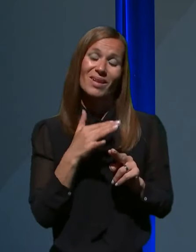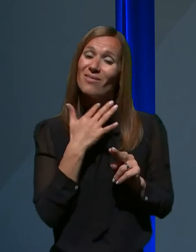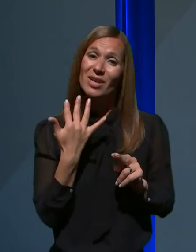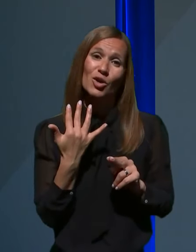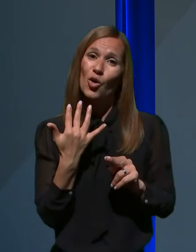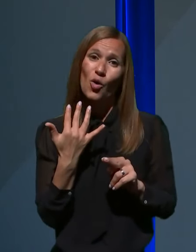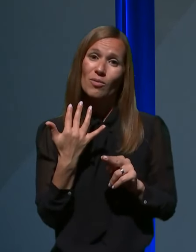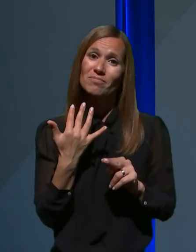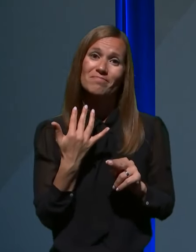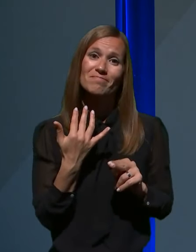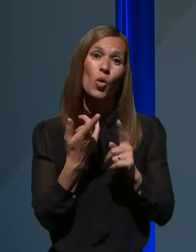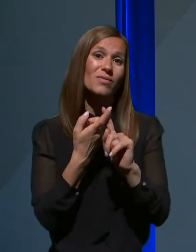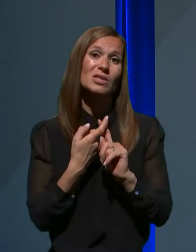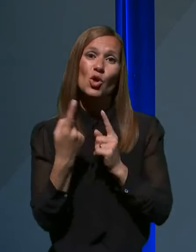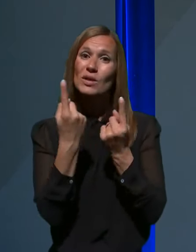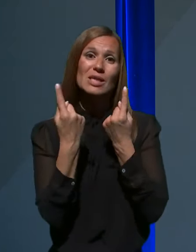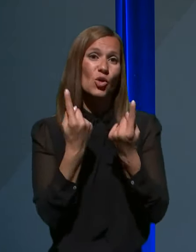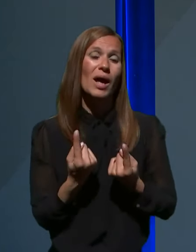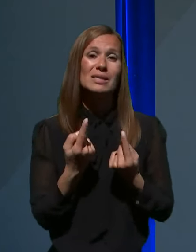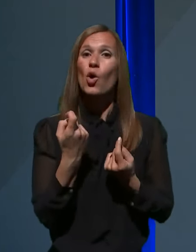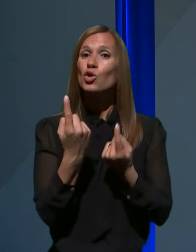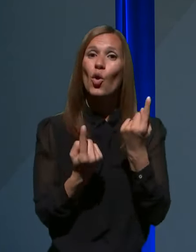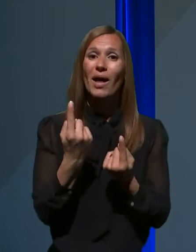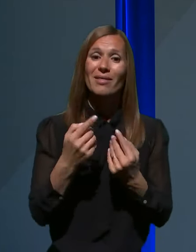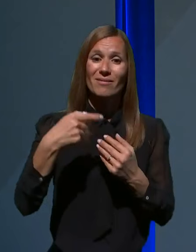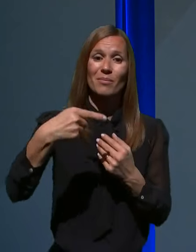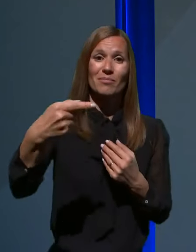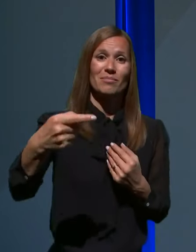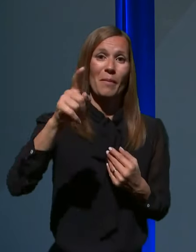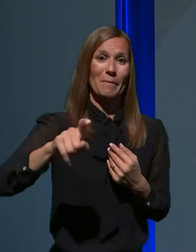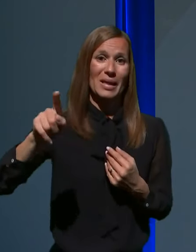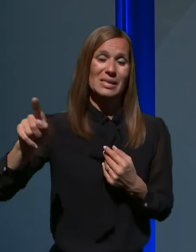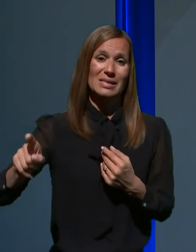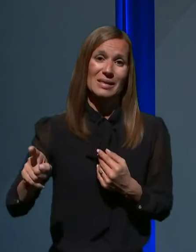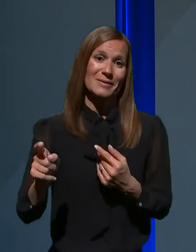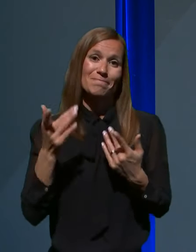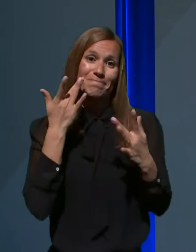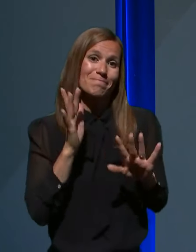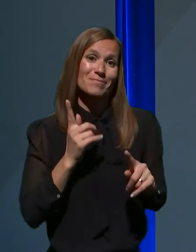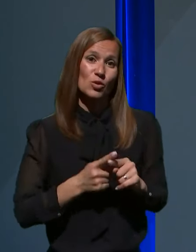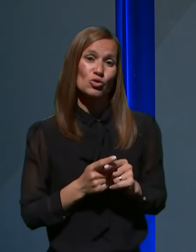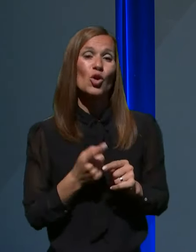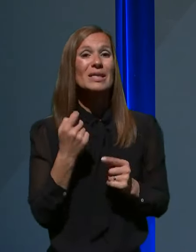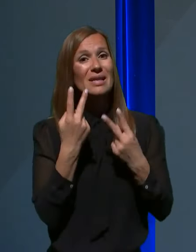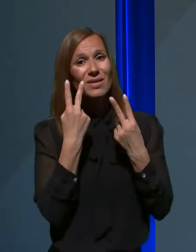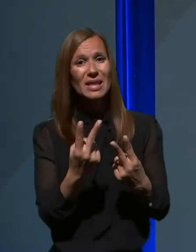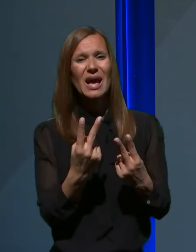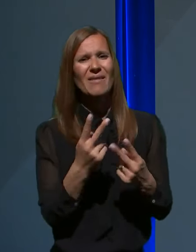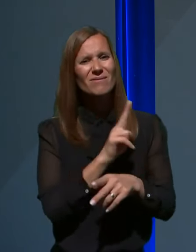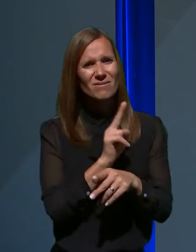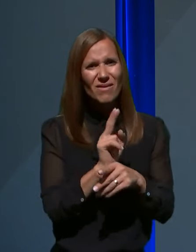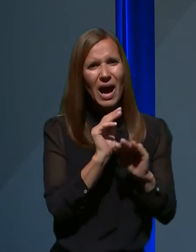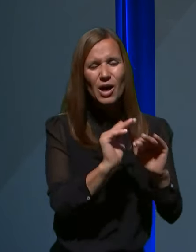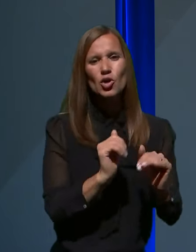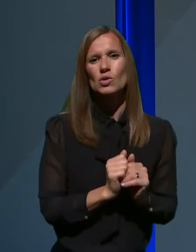oziroma od dogajanja v prihodnih mesecih. Sigurno je z vidika varnosti in glede na to, da mi v